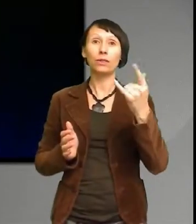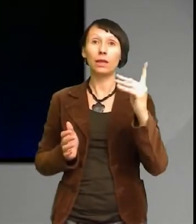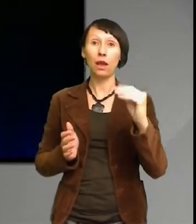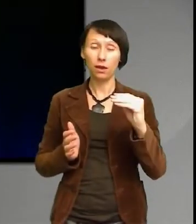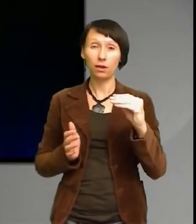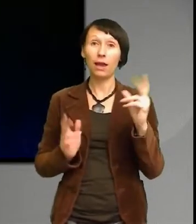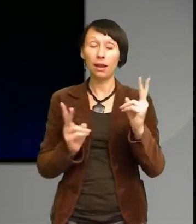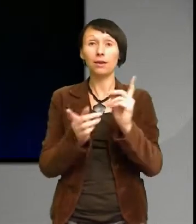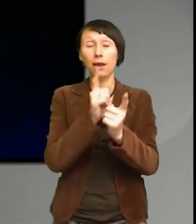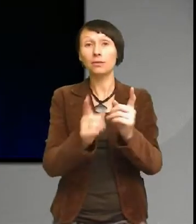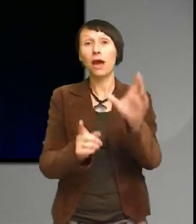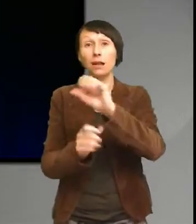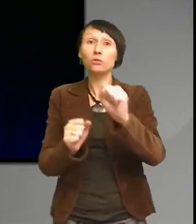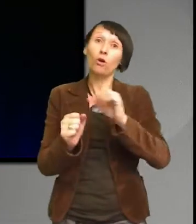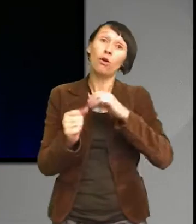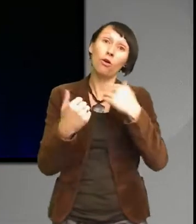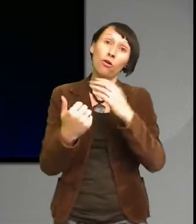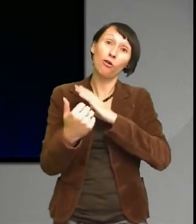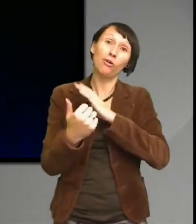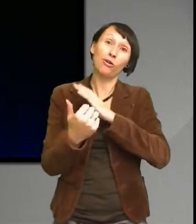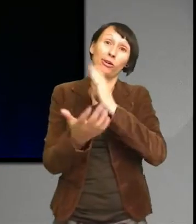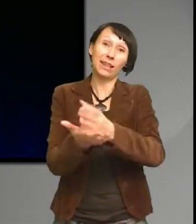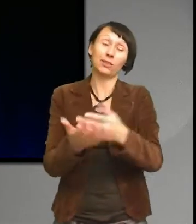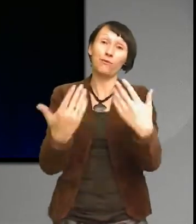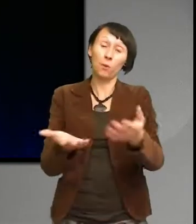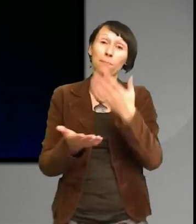bra utbildning så att man kan förverkliga sina drömmar